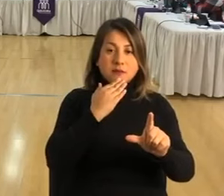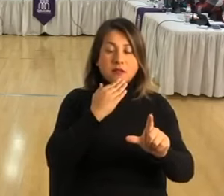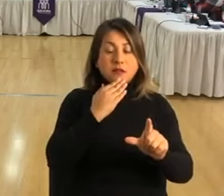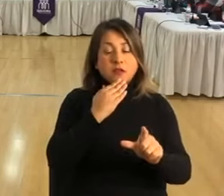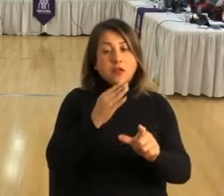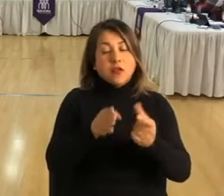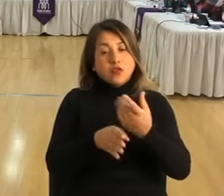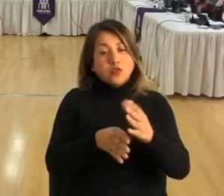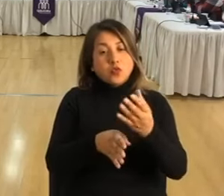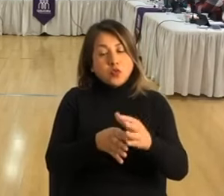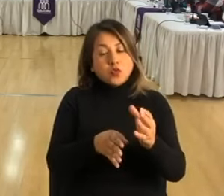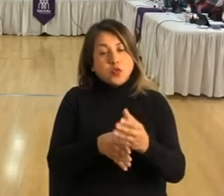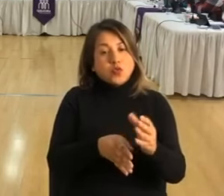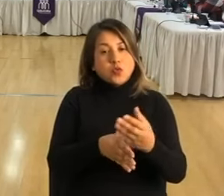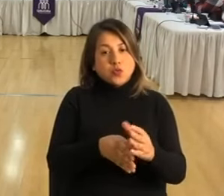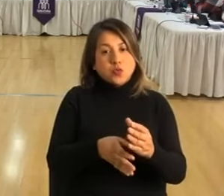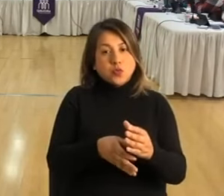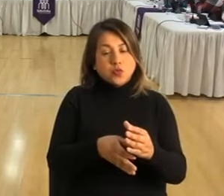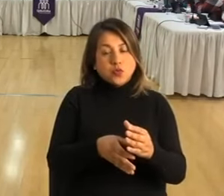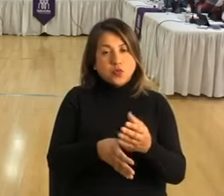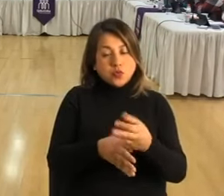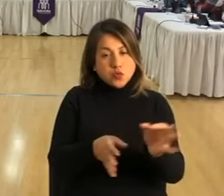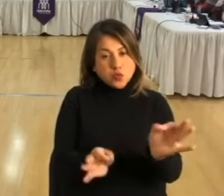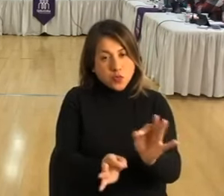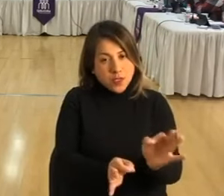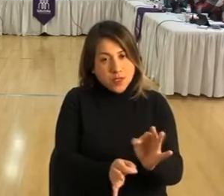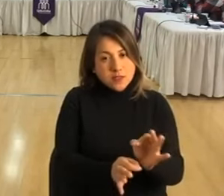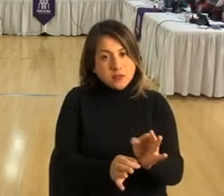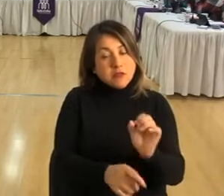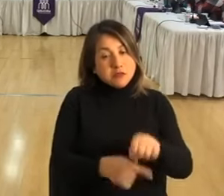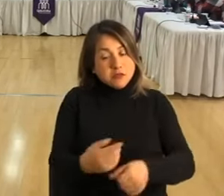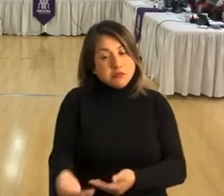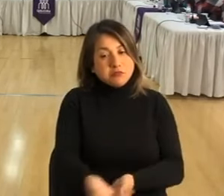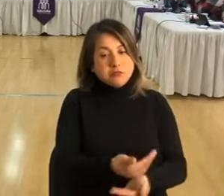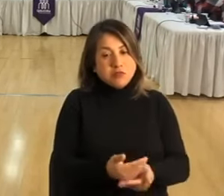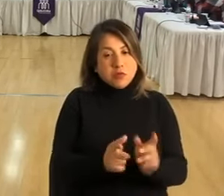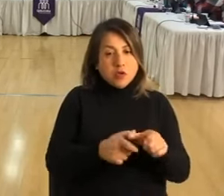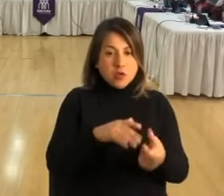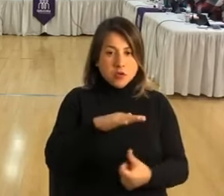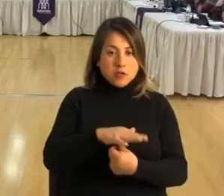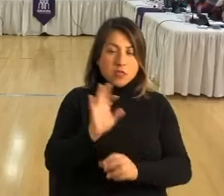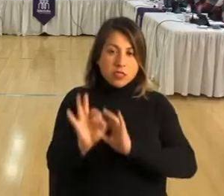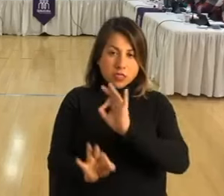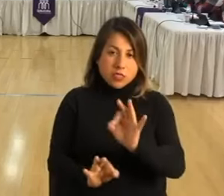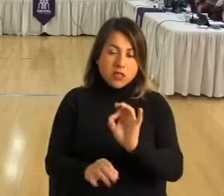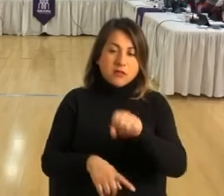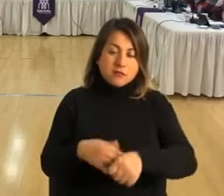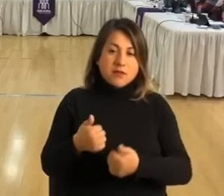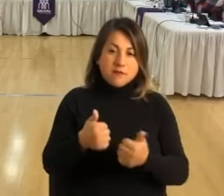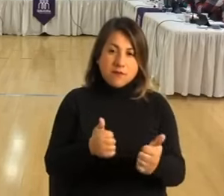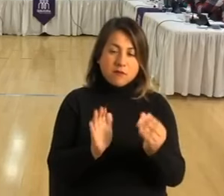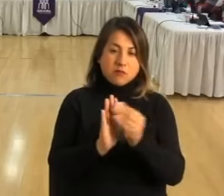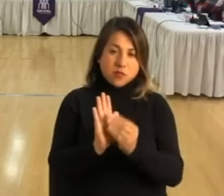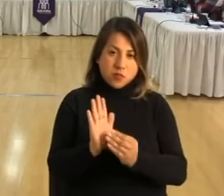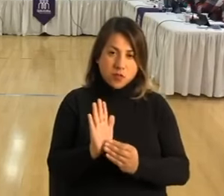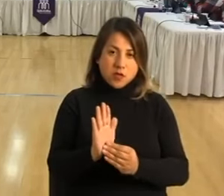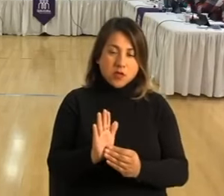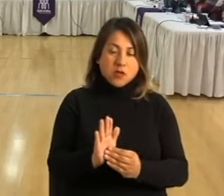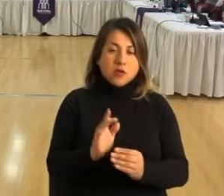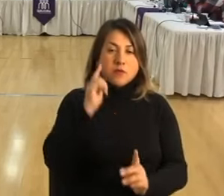las sugerencias que hizo este cuerpo colegiado de concejal y concejala, con el objetivo de